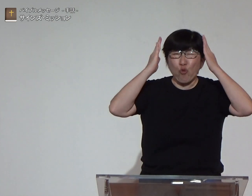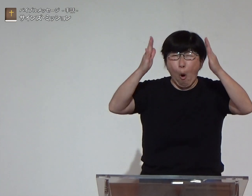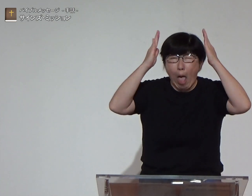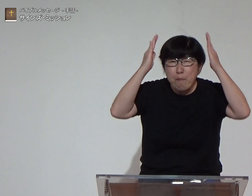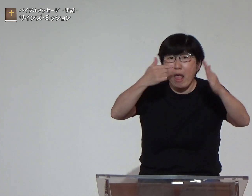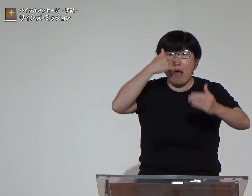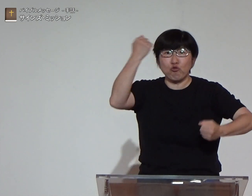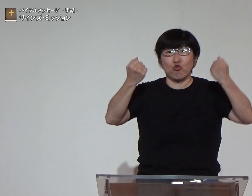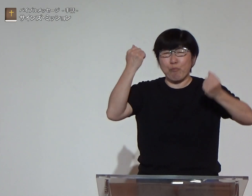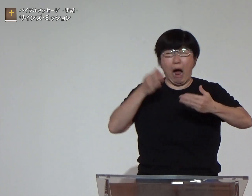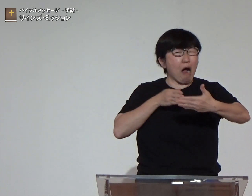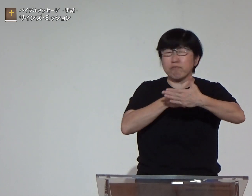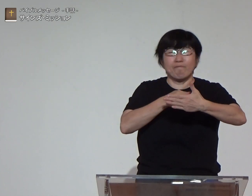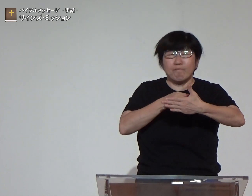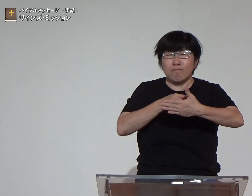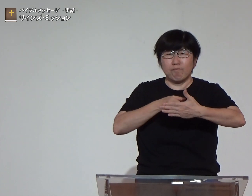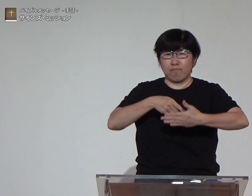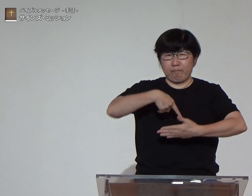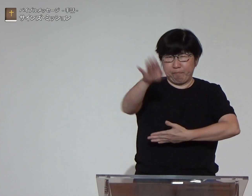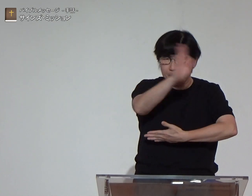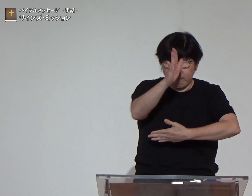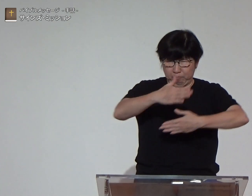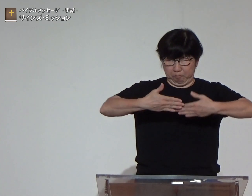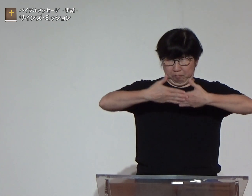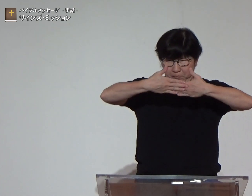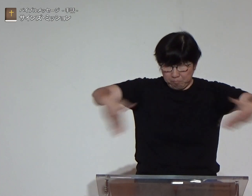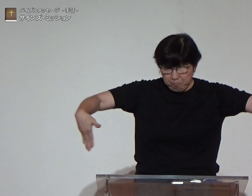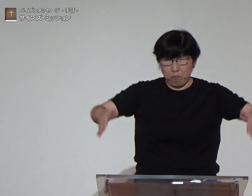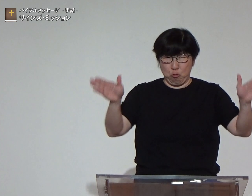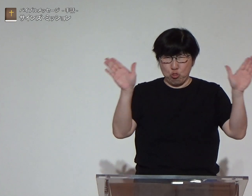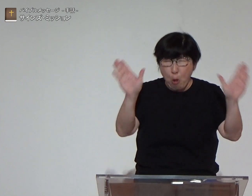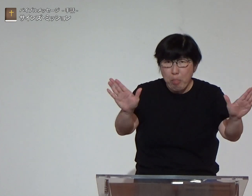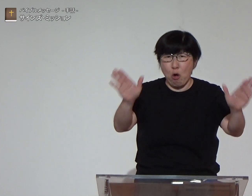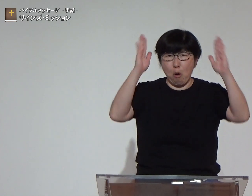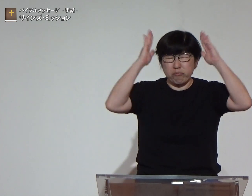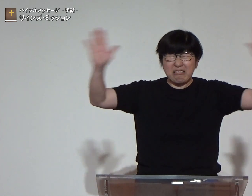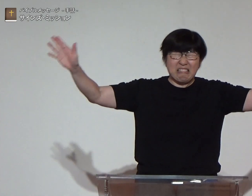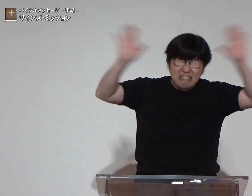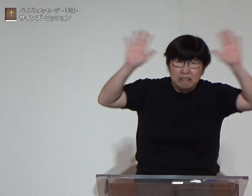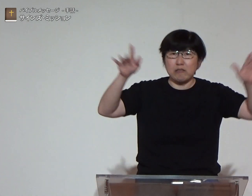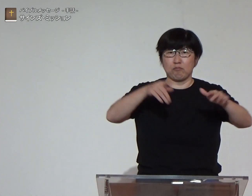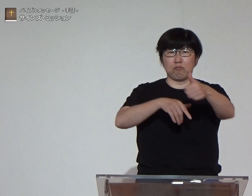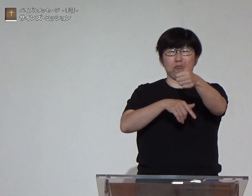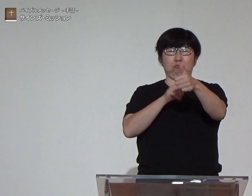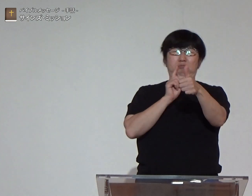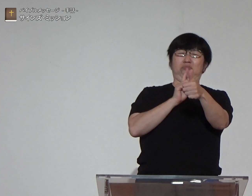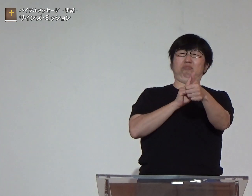やってきて一生懸命車を止めようとしてきます止まれ止まれと